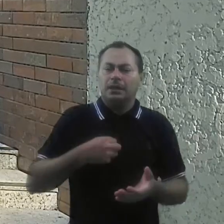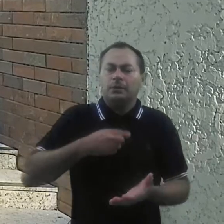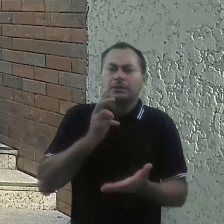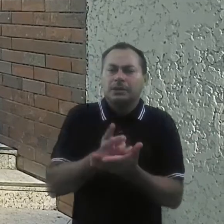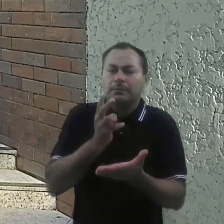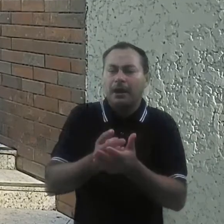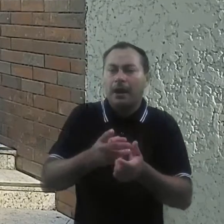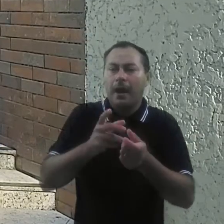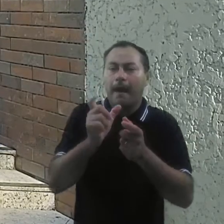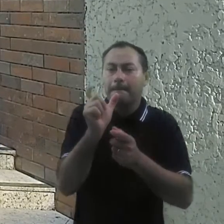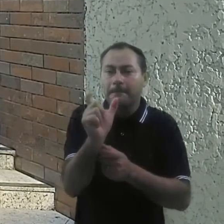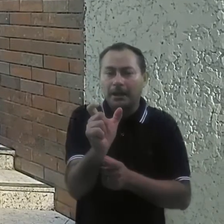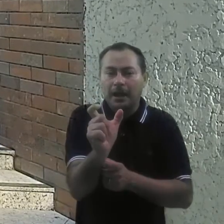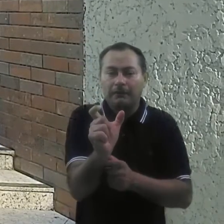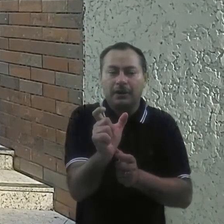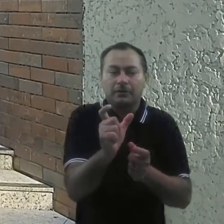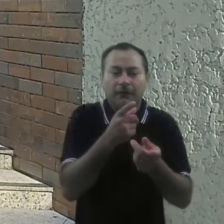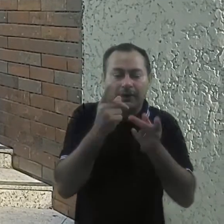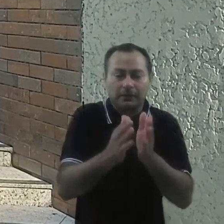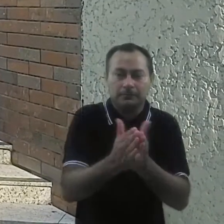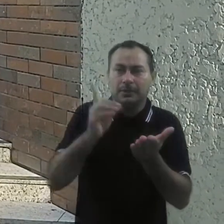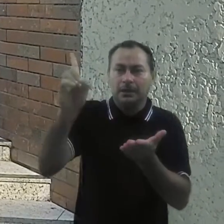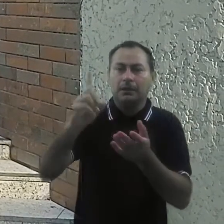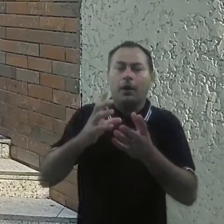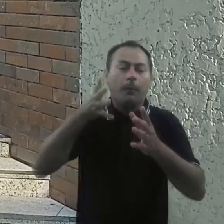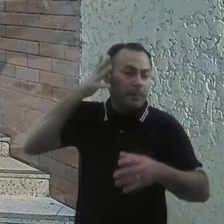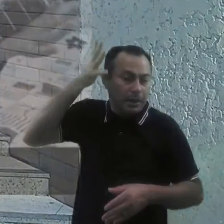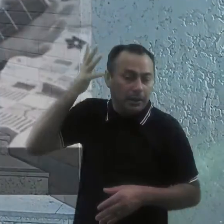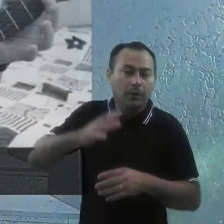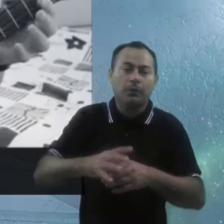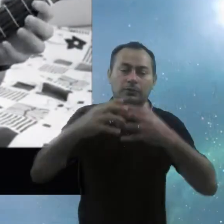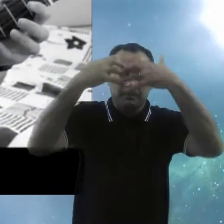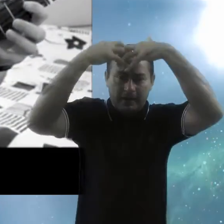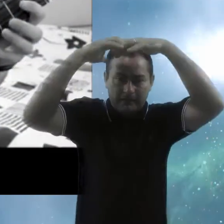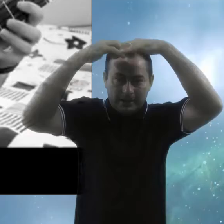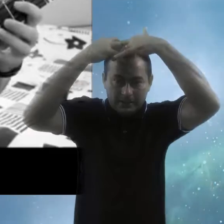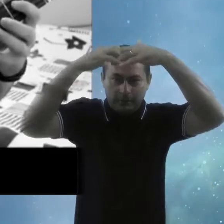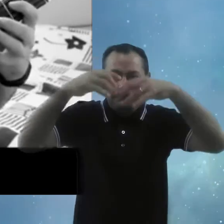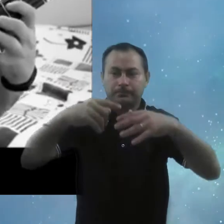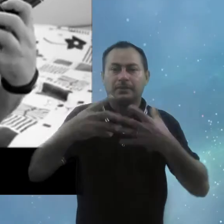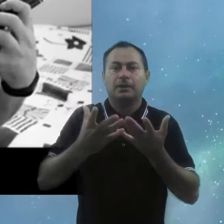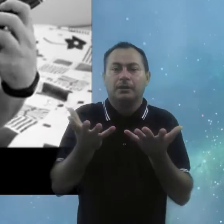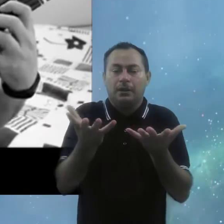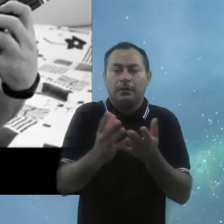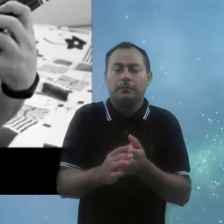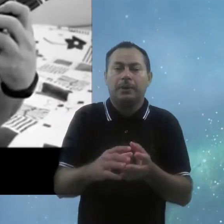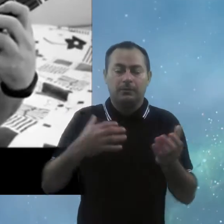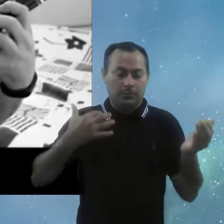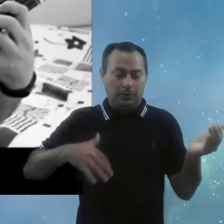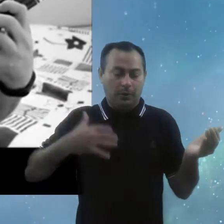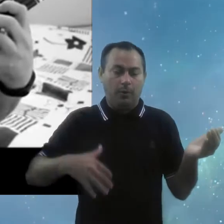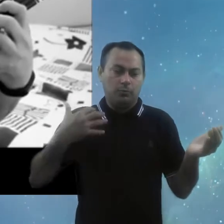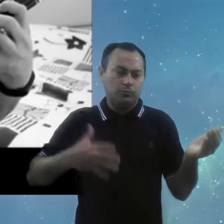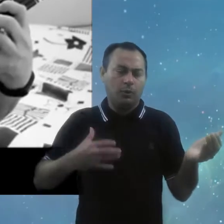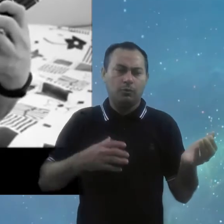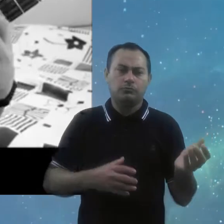chega, através da humilhia ou de uma reflexão, pegando uma viola ou um violão, cantando uma canção